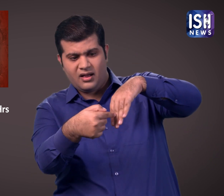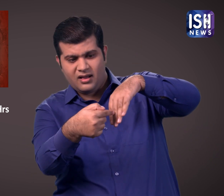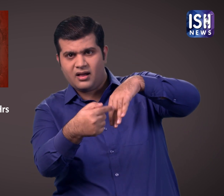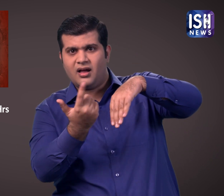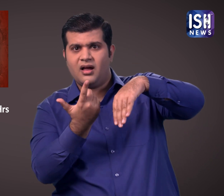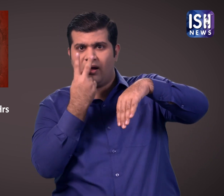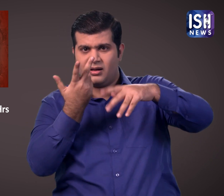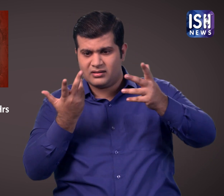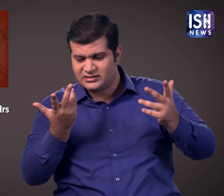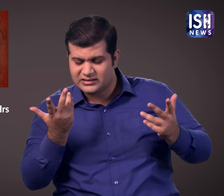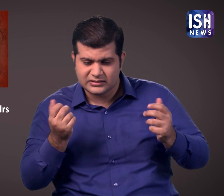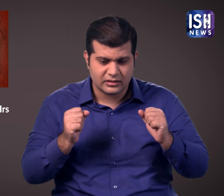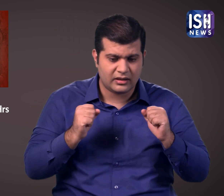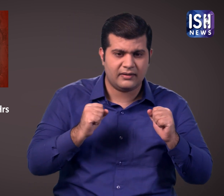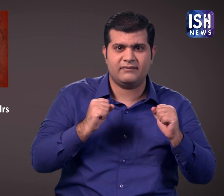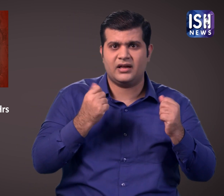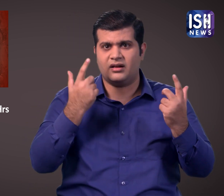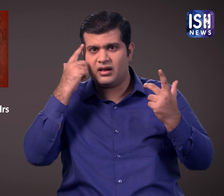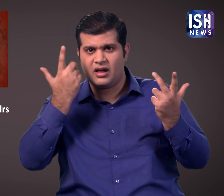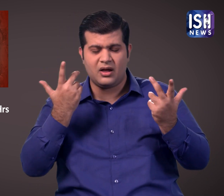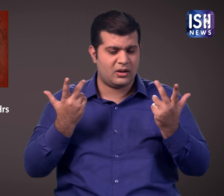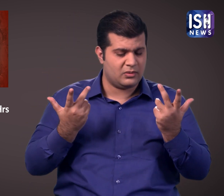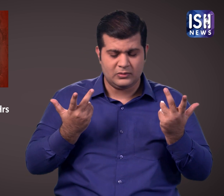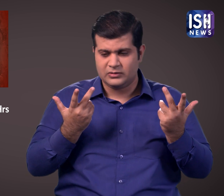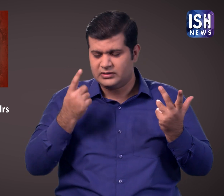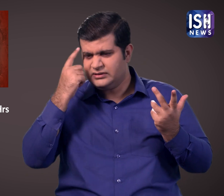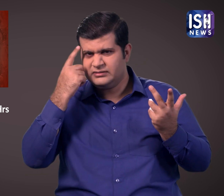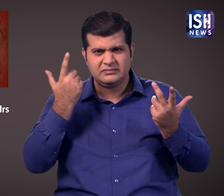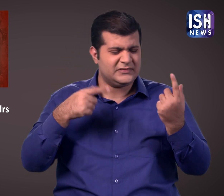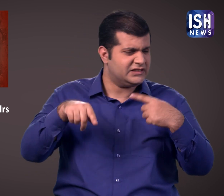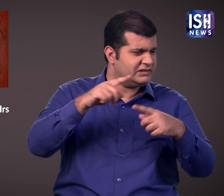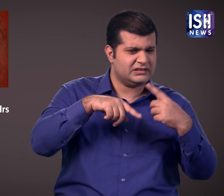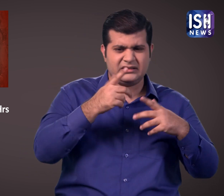कि बाबू को कैसे बचाया जाए लेकिन पाहाड बहुत ही सीधा था